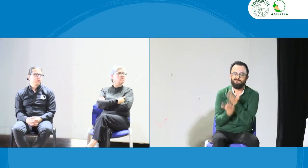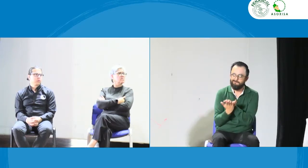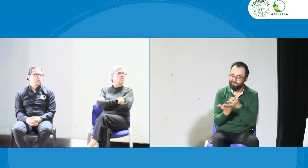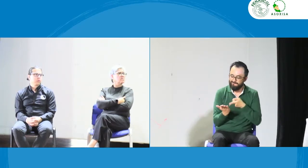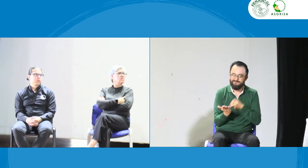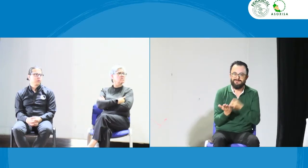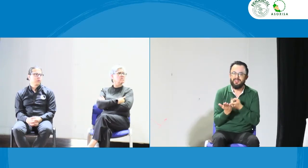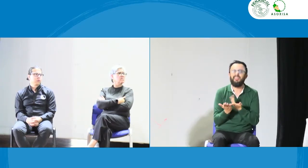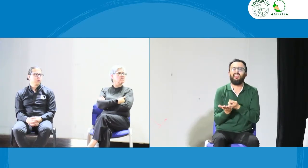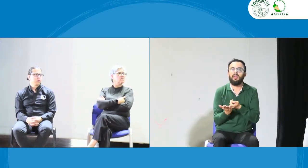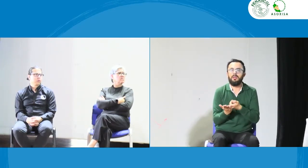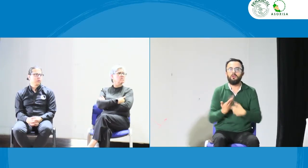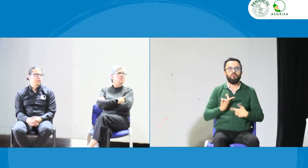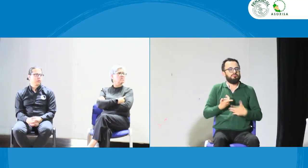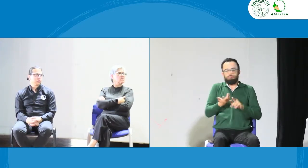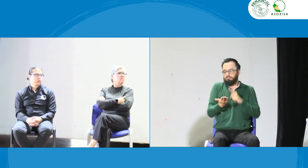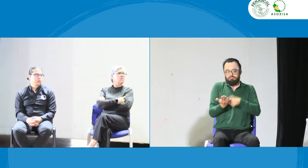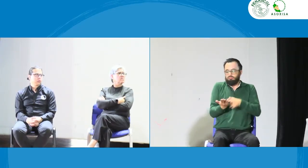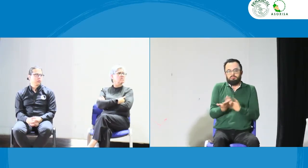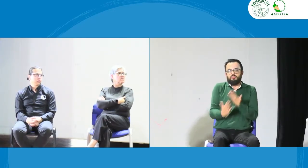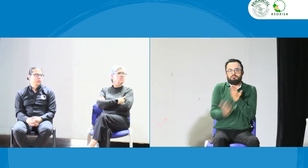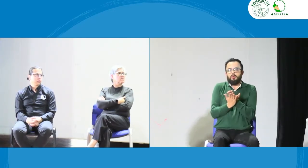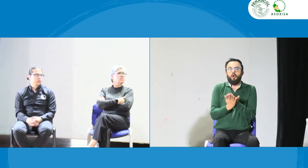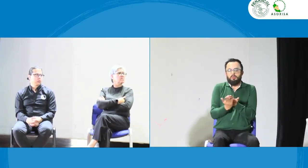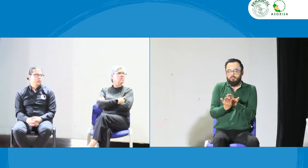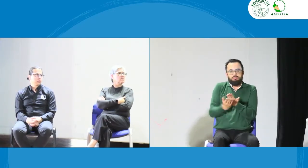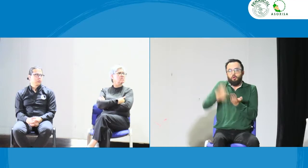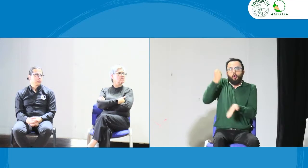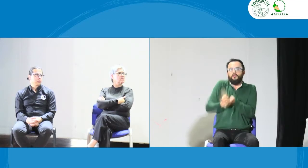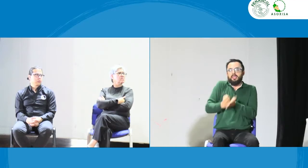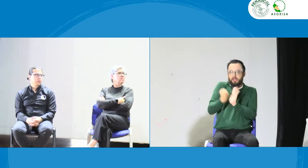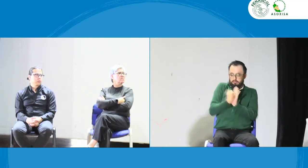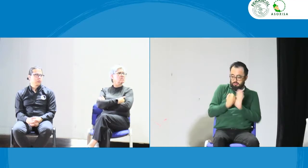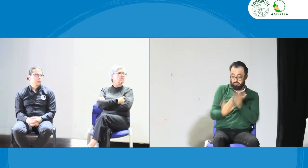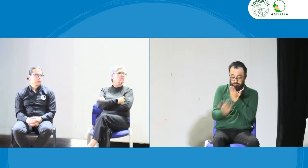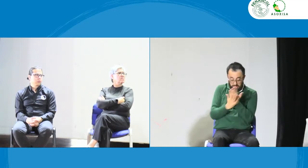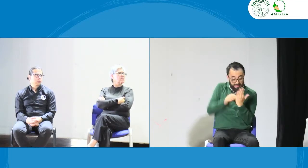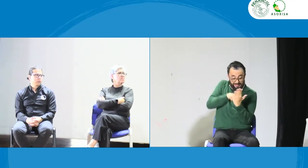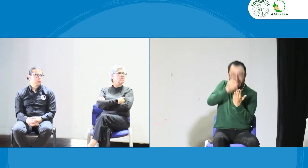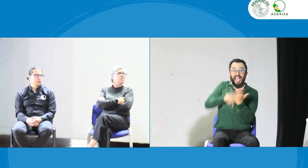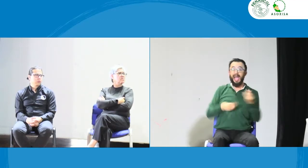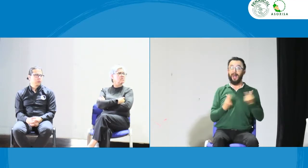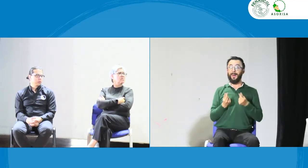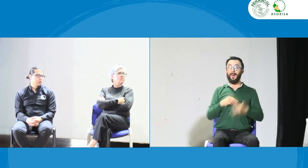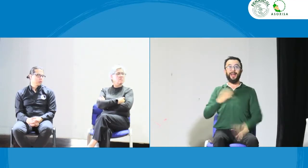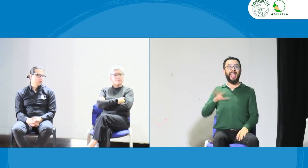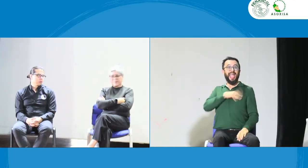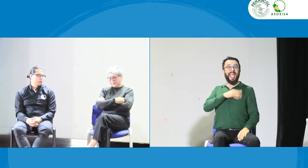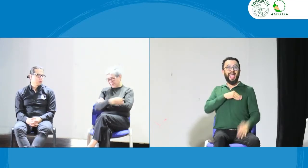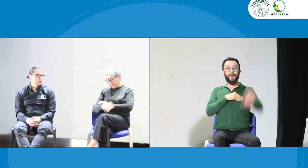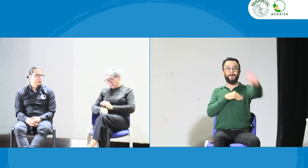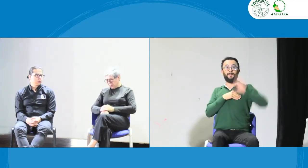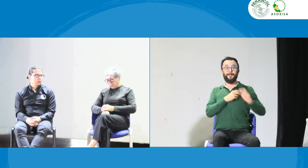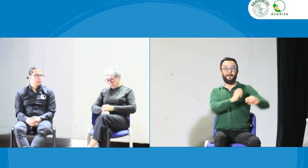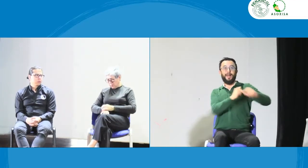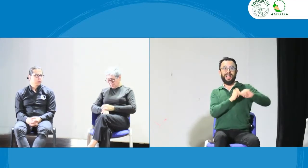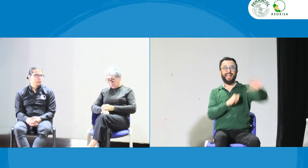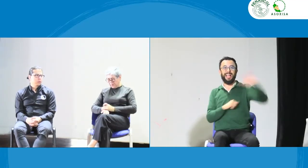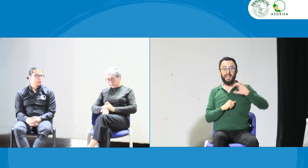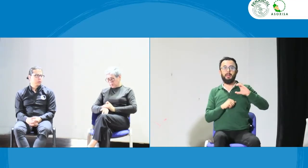estar anexo un documento, que obviamente es una obligación que está dentro del contrato, y que no simplemente la persona